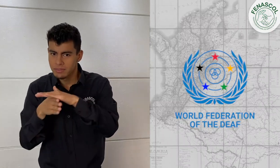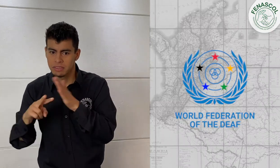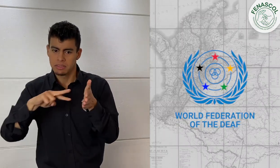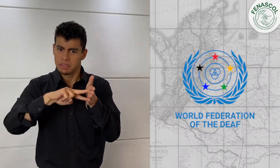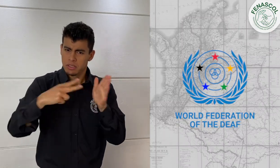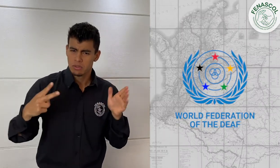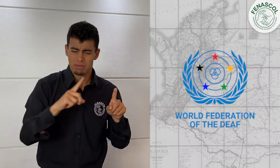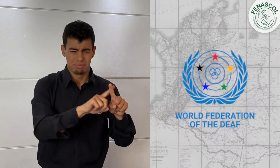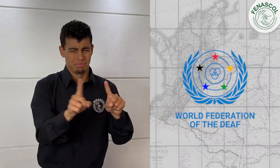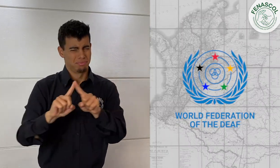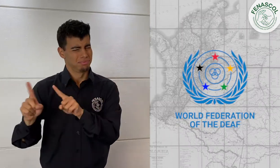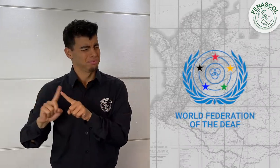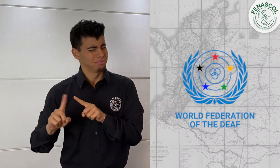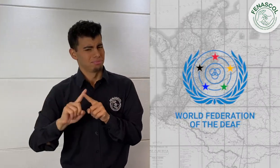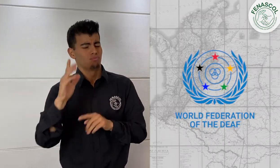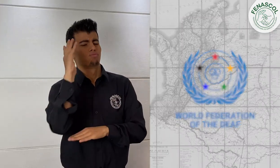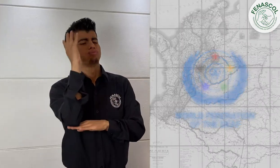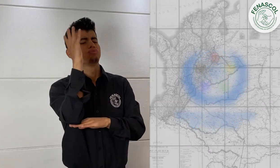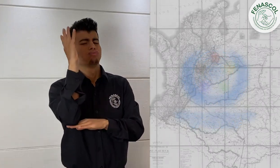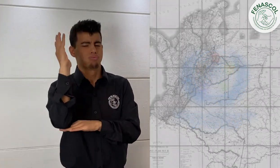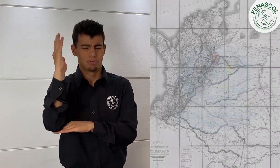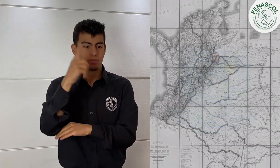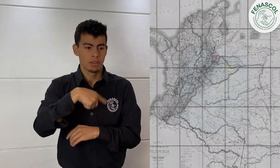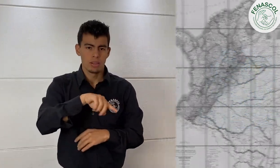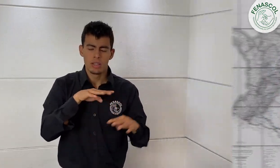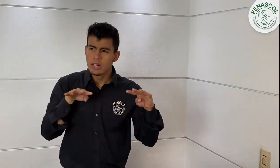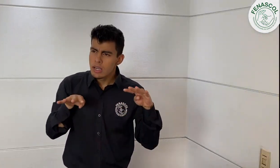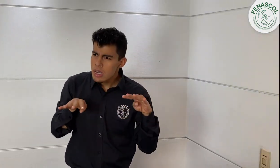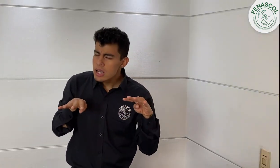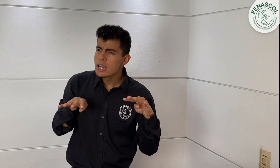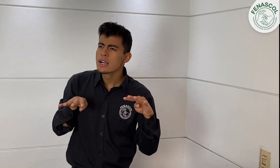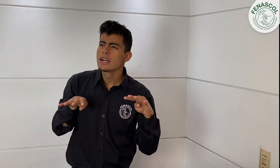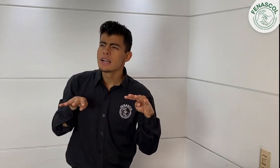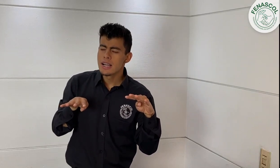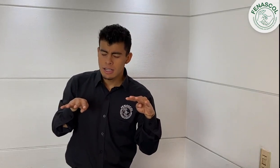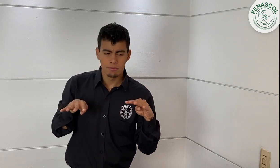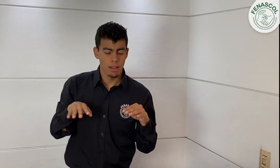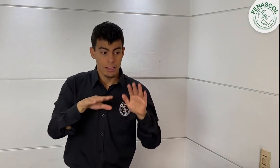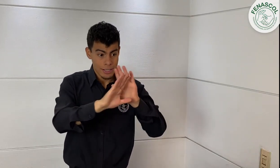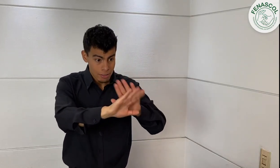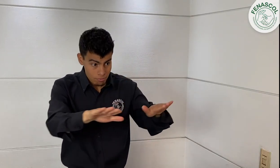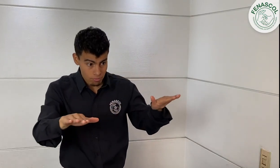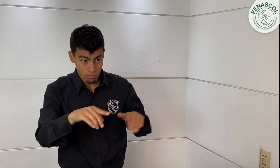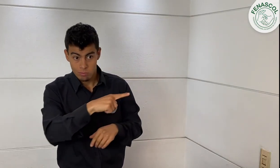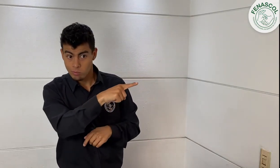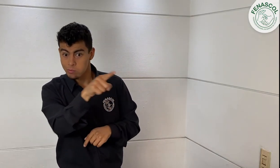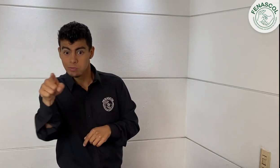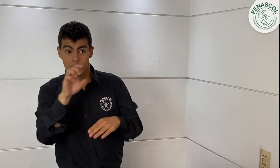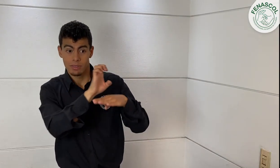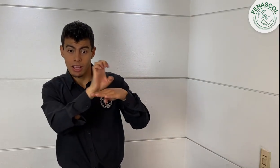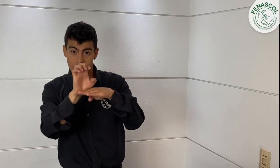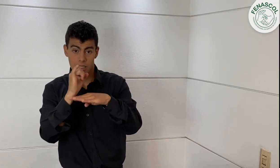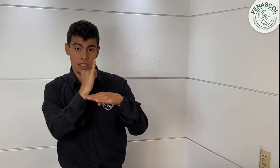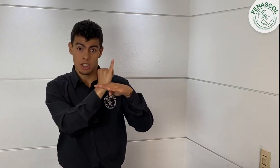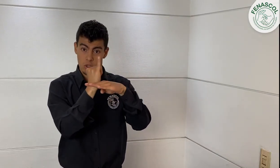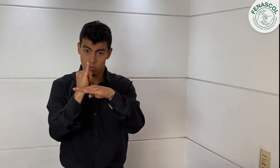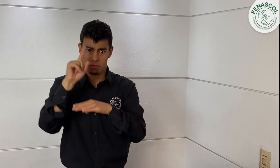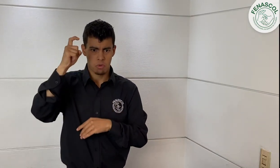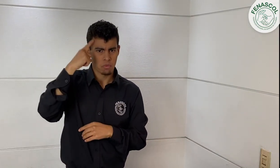Estos temas fueron de gran interés para los asistentes que eran personas de entidades e instituciones públicas y